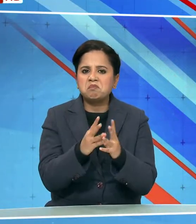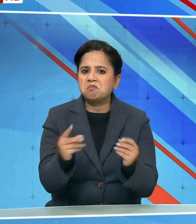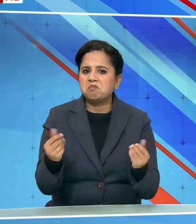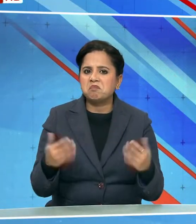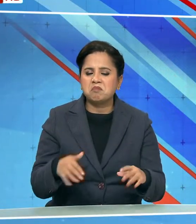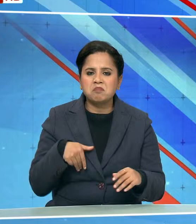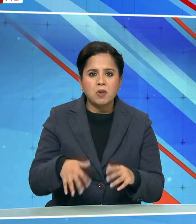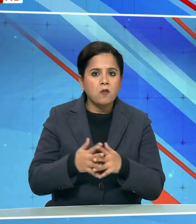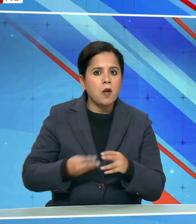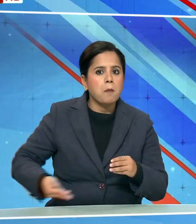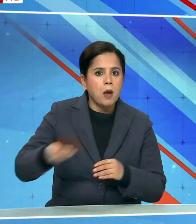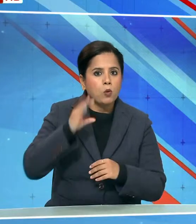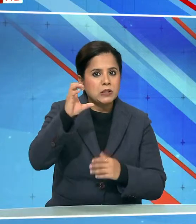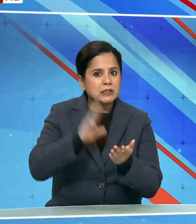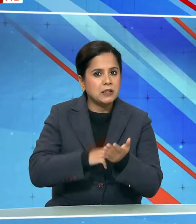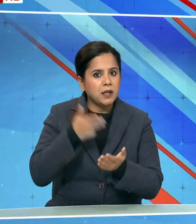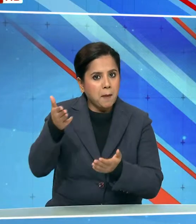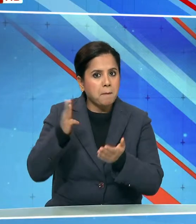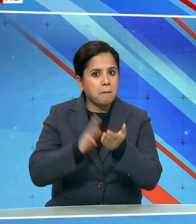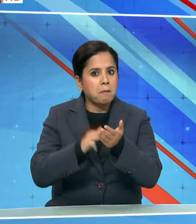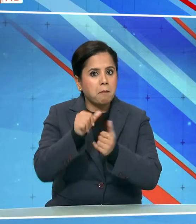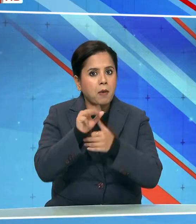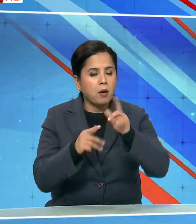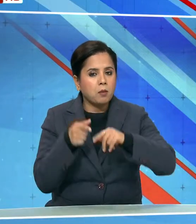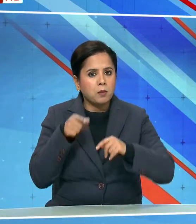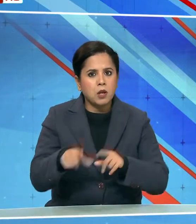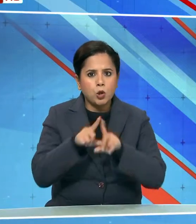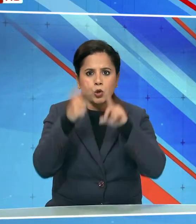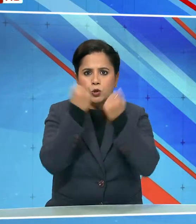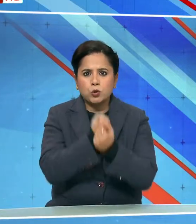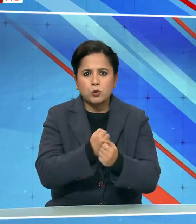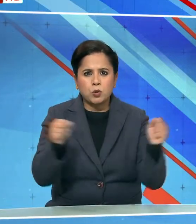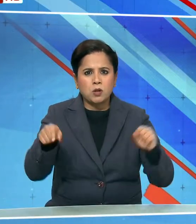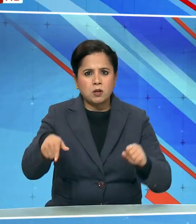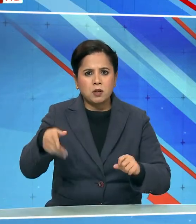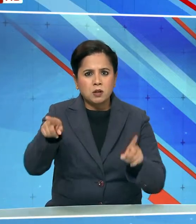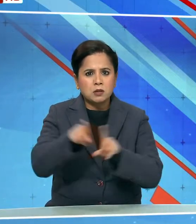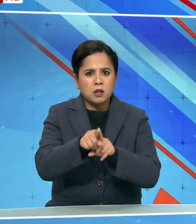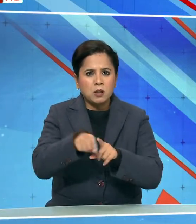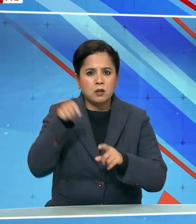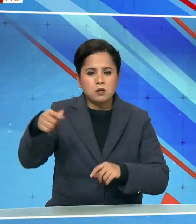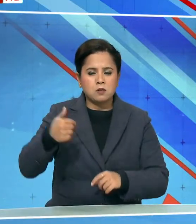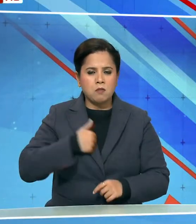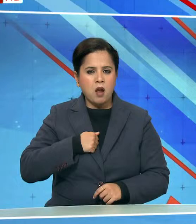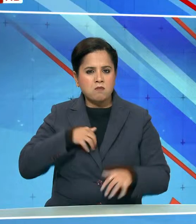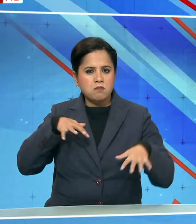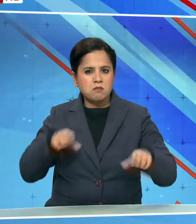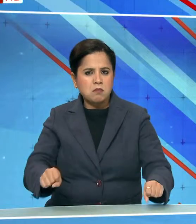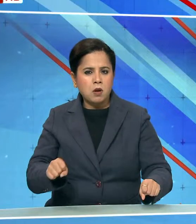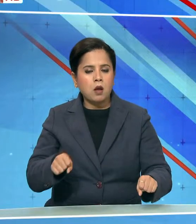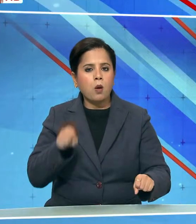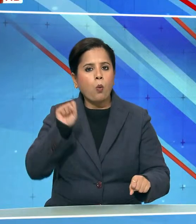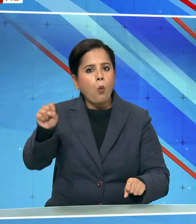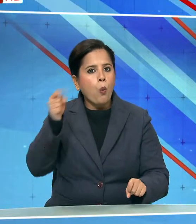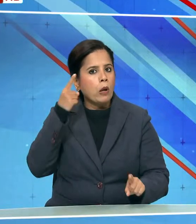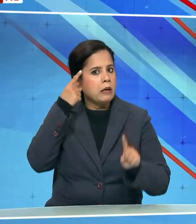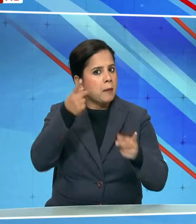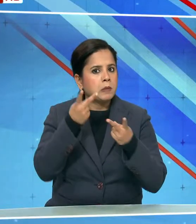बंगाल की मुख्यमंत्री ममता बनर जी लोकतंत्रिक नहीं होकर ताना शाह की भूमिका में है